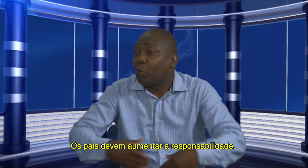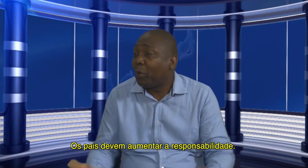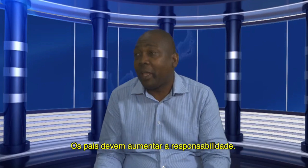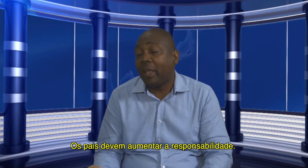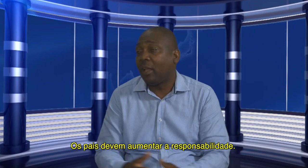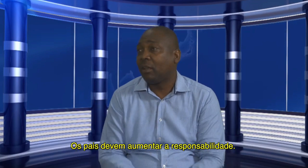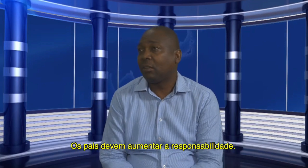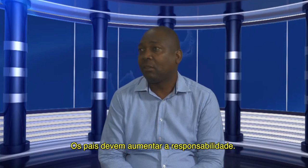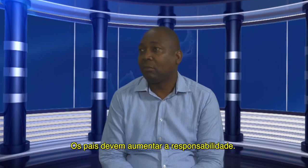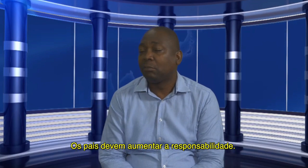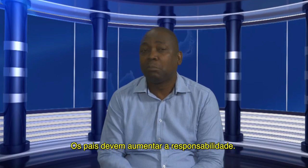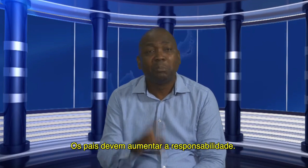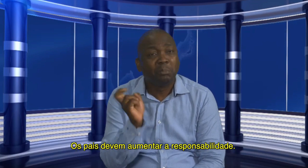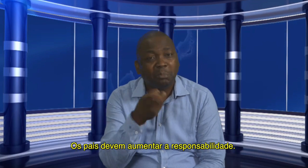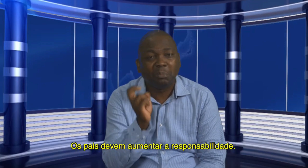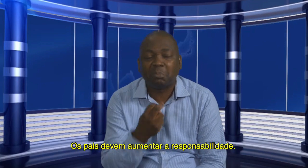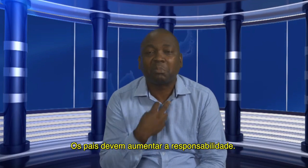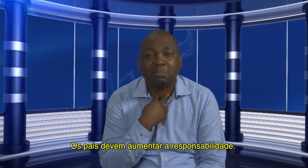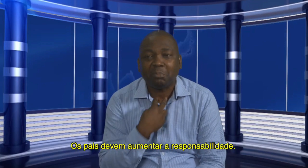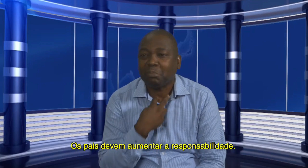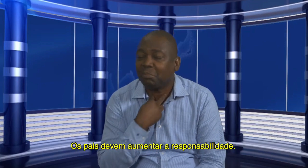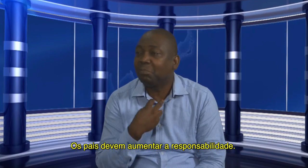Os pais devem ter os metodores com os seus condições.